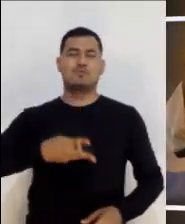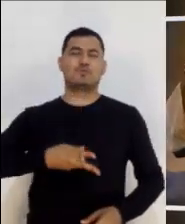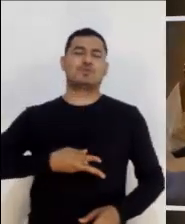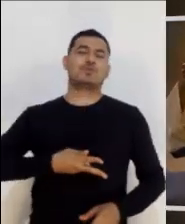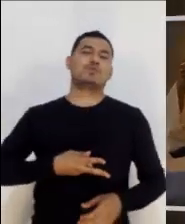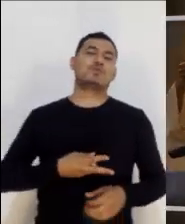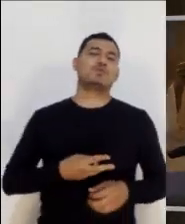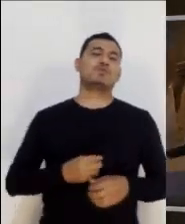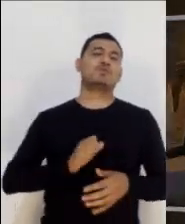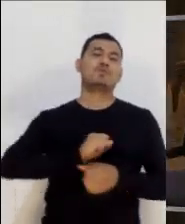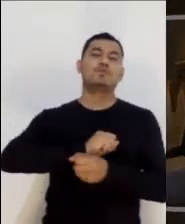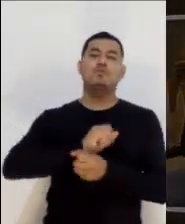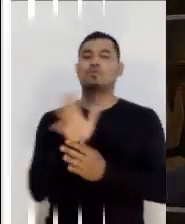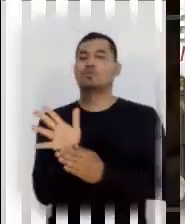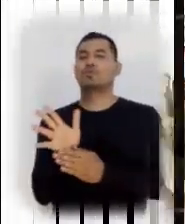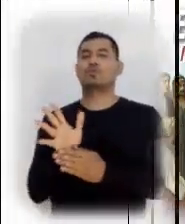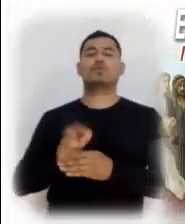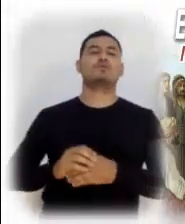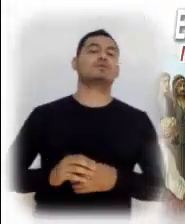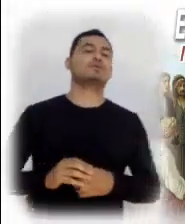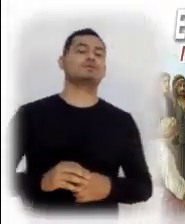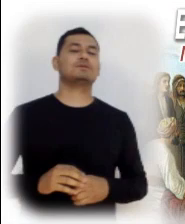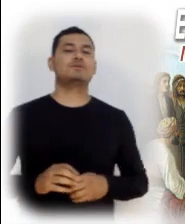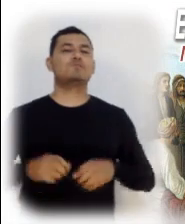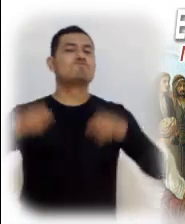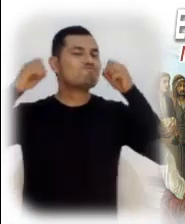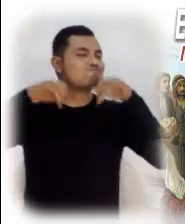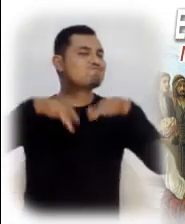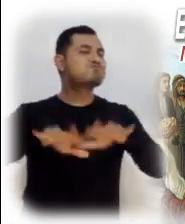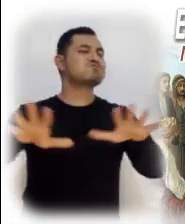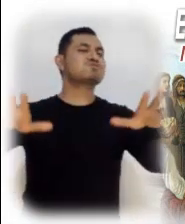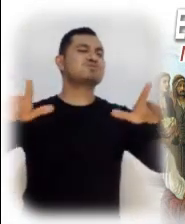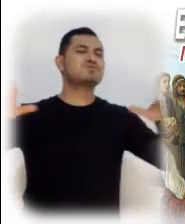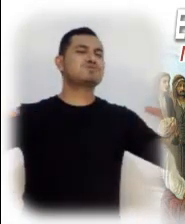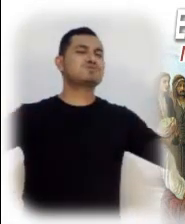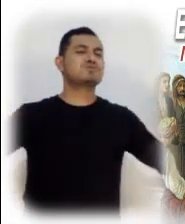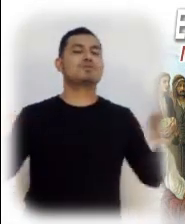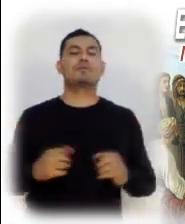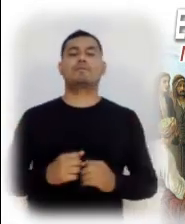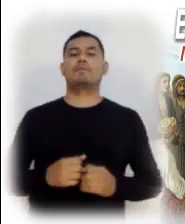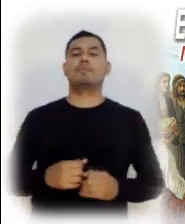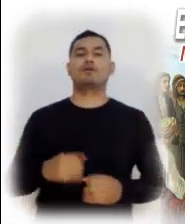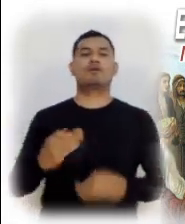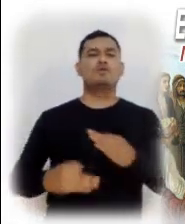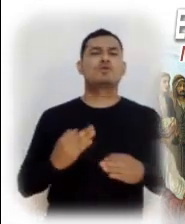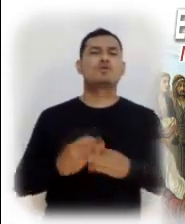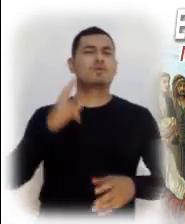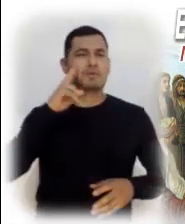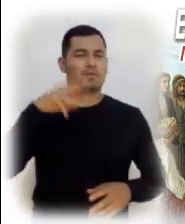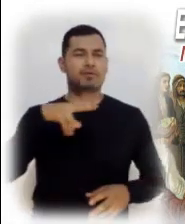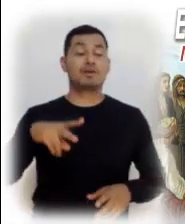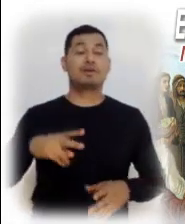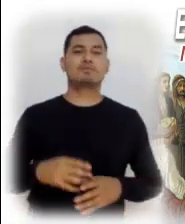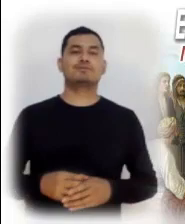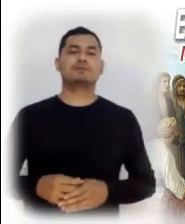¿Quién no se ha sentido perdido en la oscuridad? ¿Quién no se ha sentido desconcertado